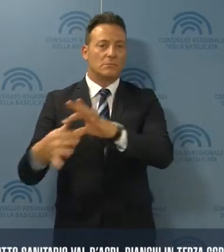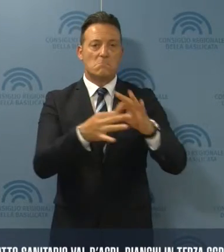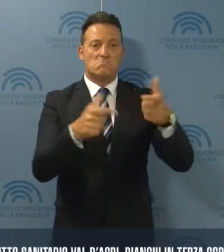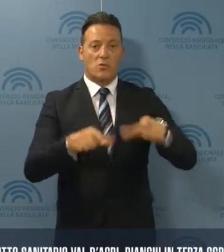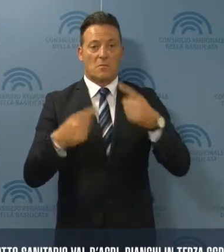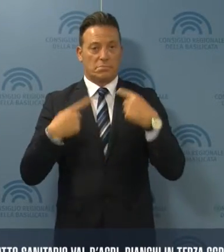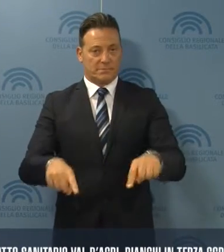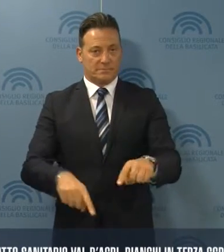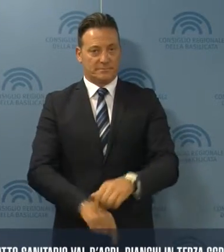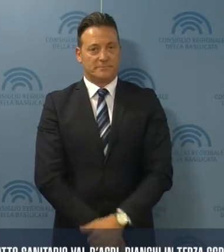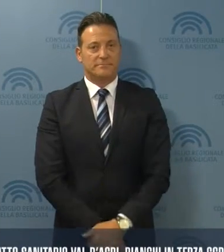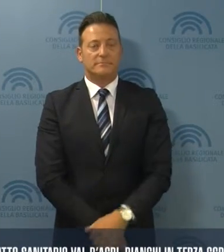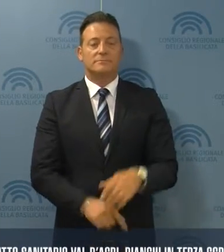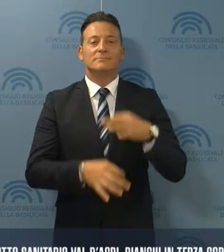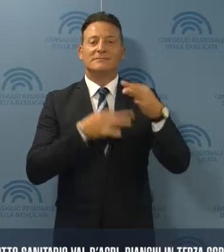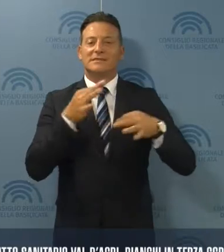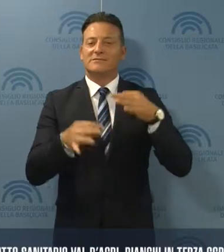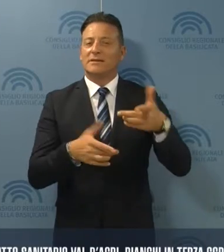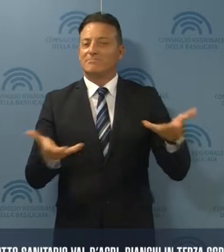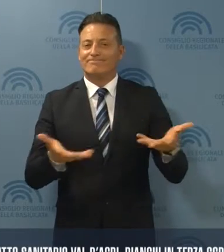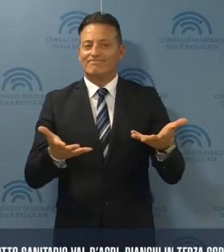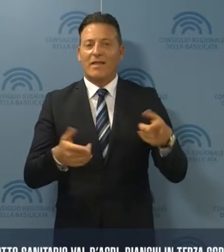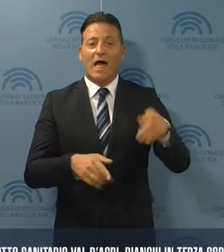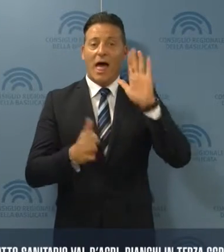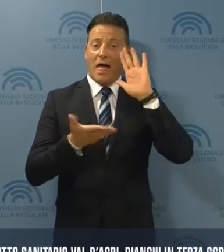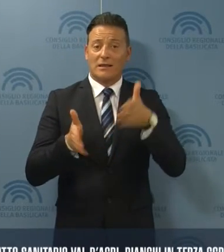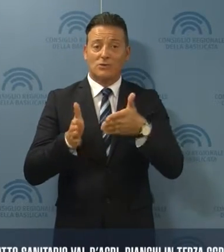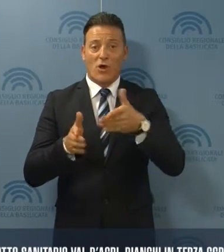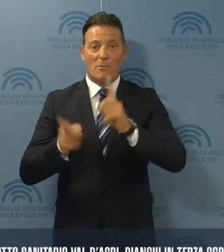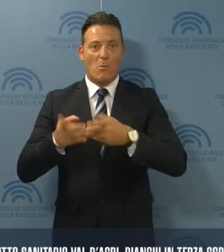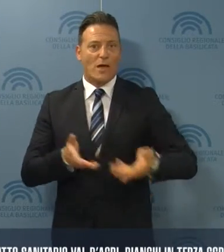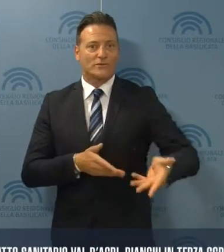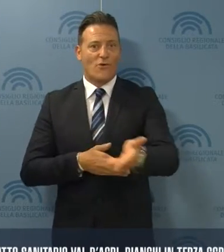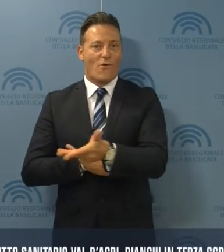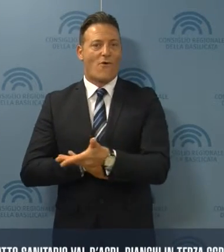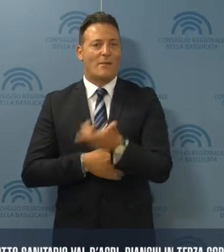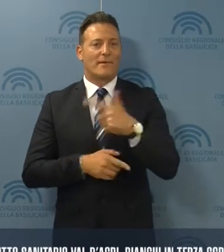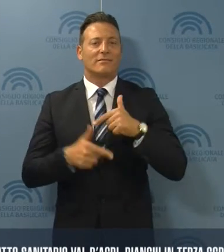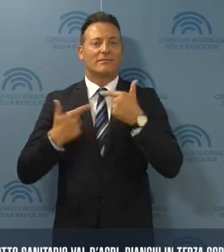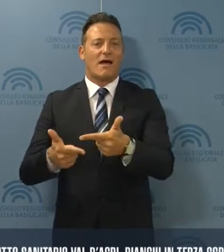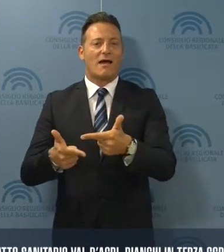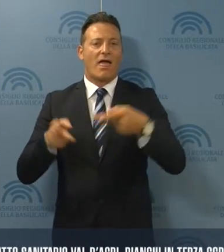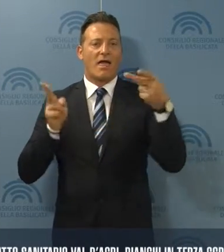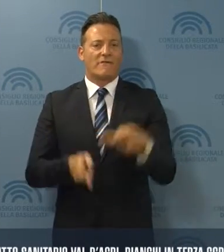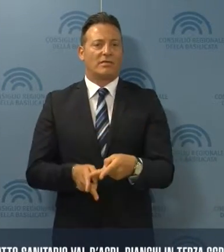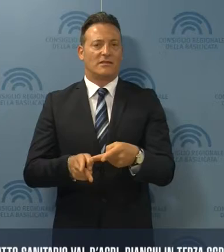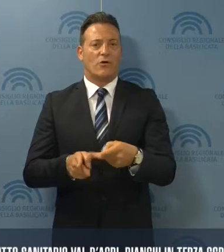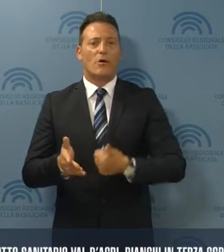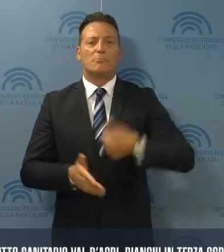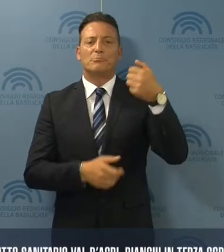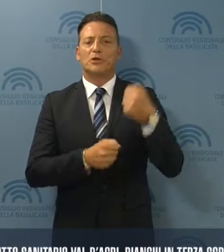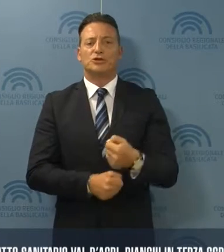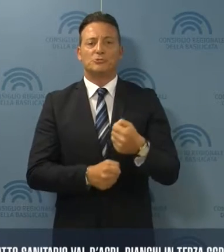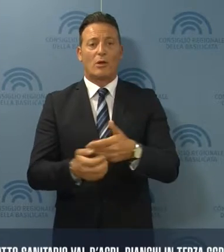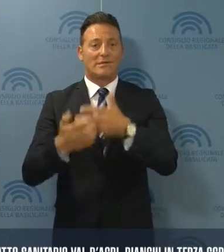-effetto, come segno di attenzione verso la popolazione e per rendere effettivo il principio